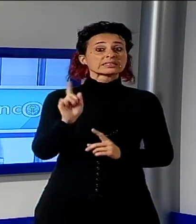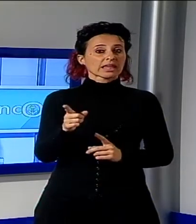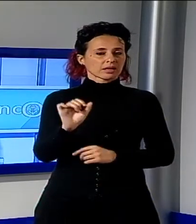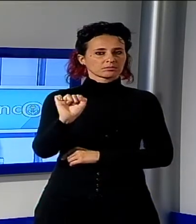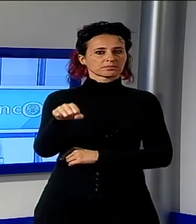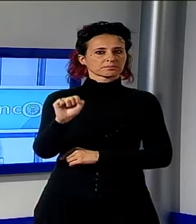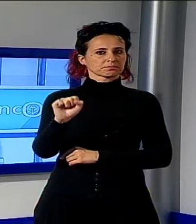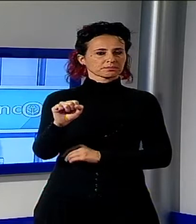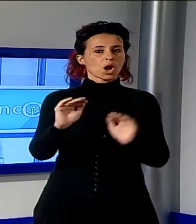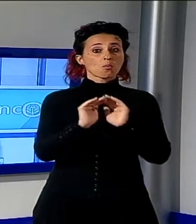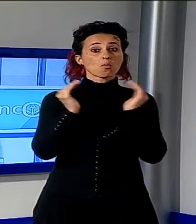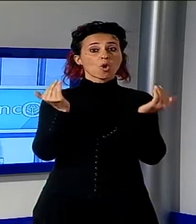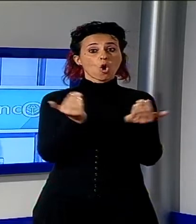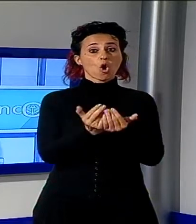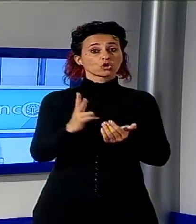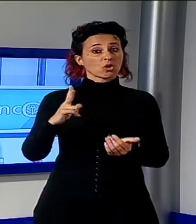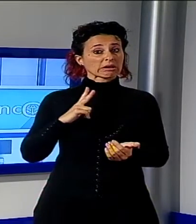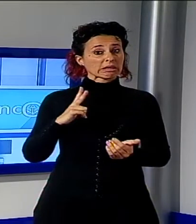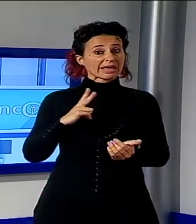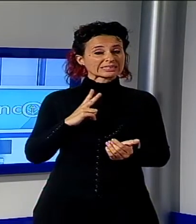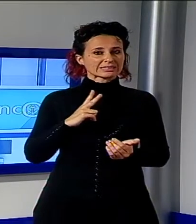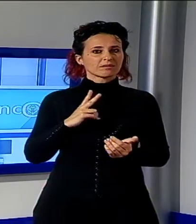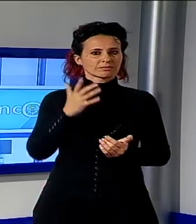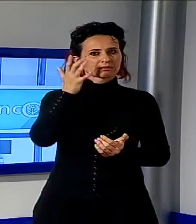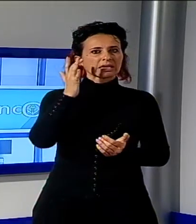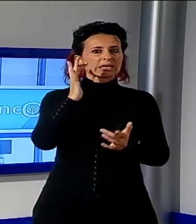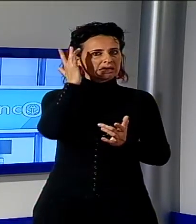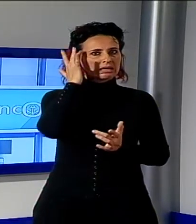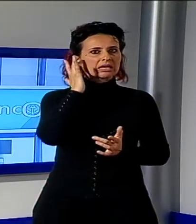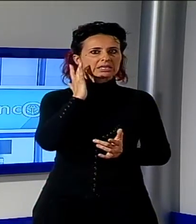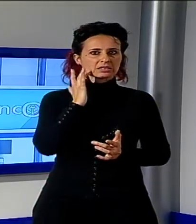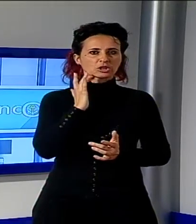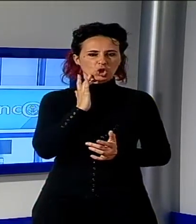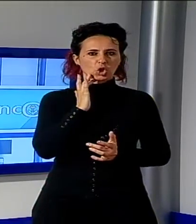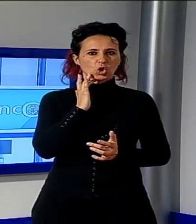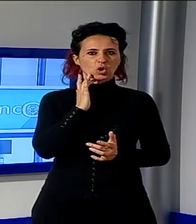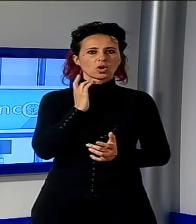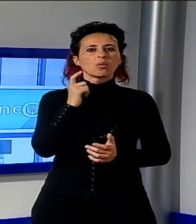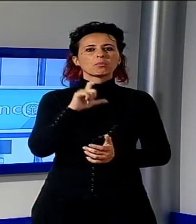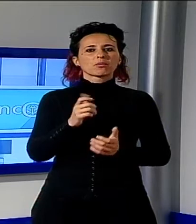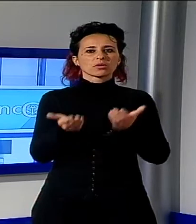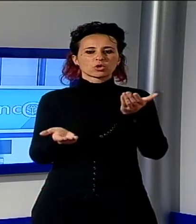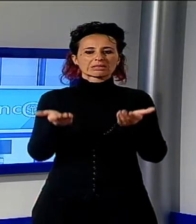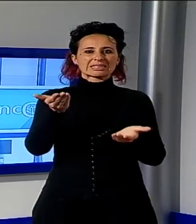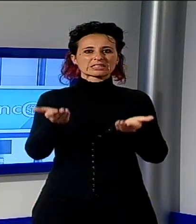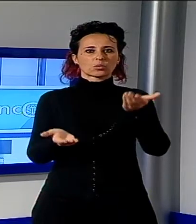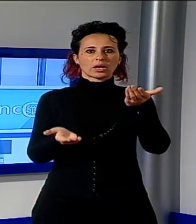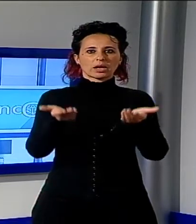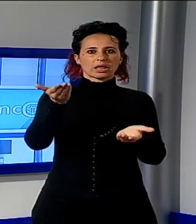'opulenza, i nostri mondi, a rischiare grosso. Perché c'è un crescente disquilibrio planetario in atto che può